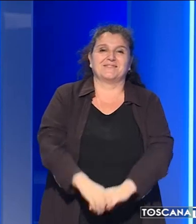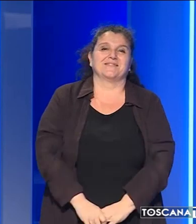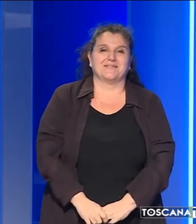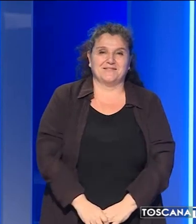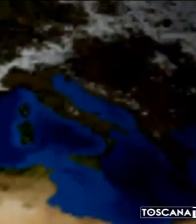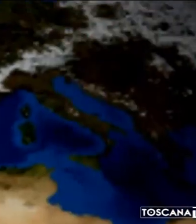Grazie. Grazie.